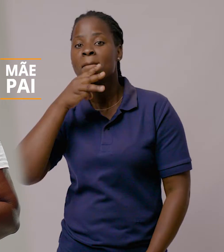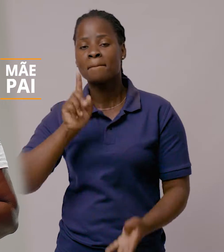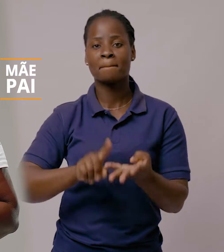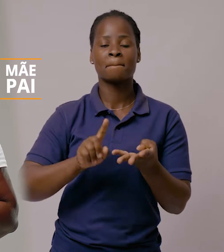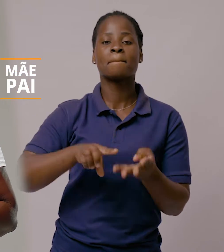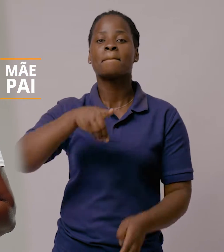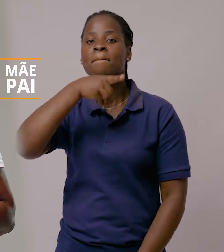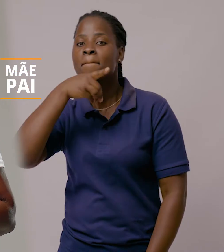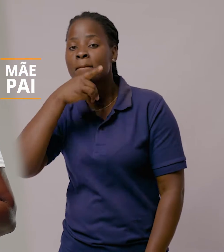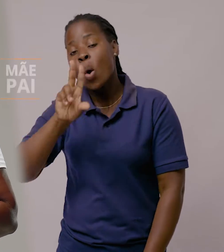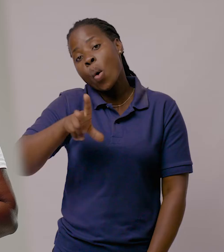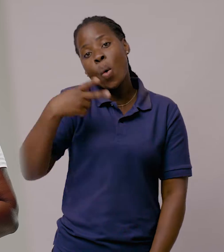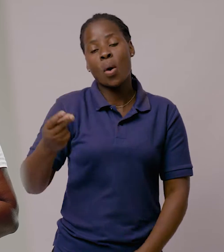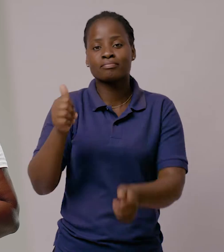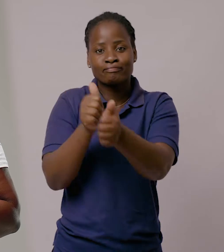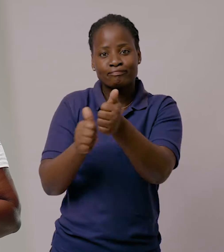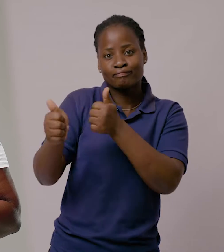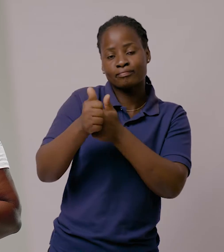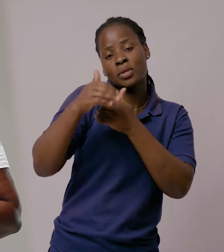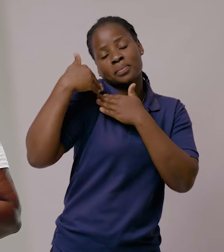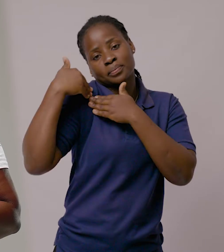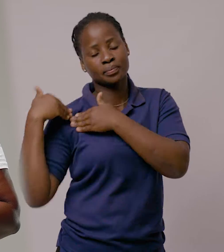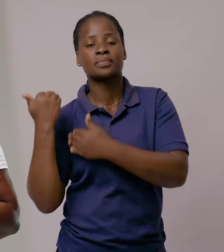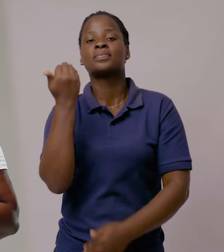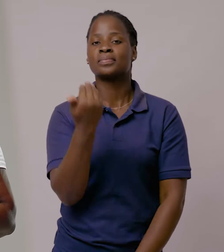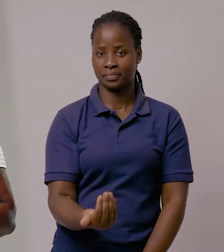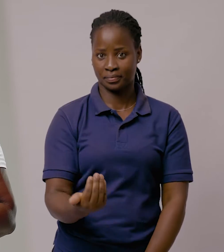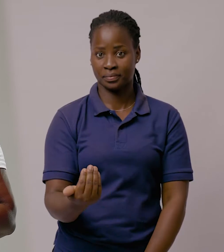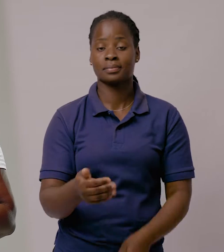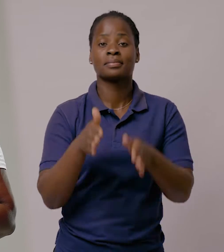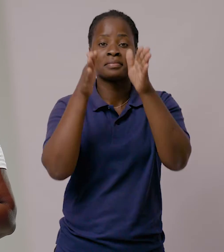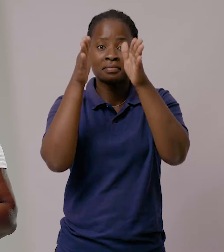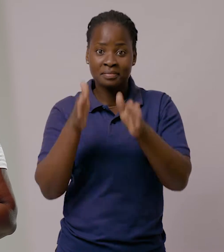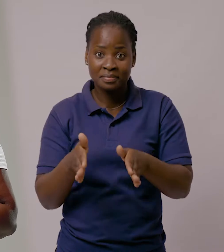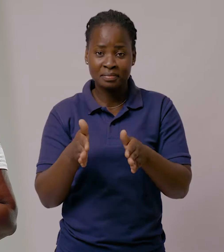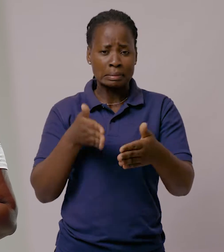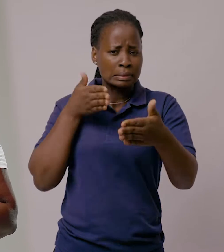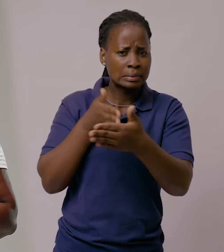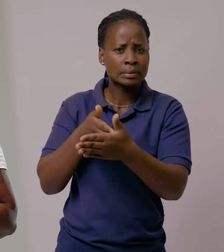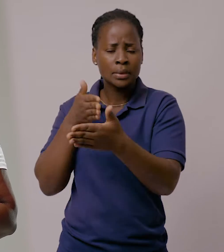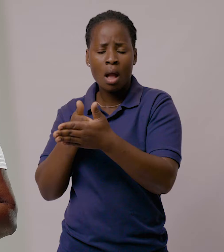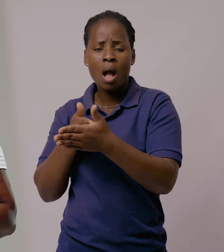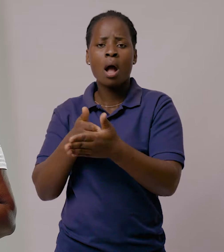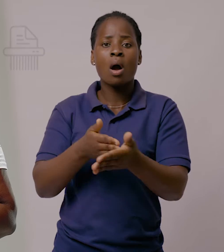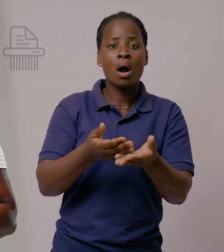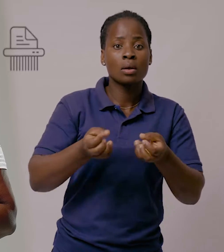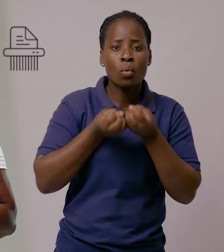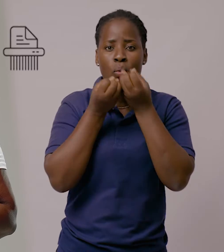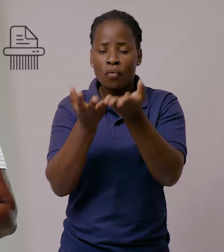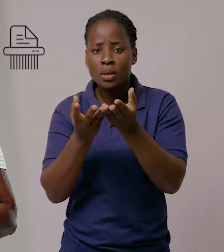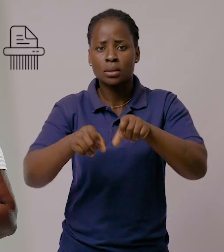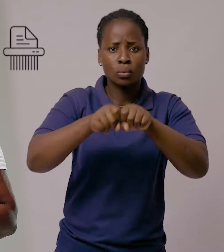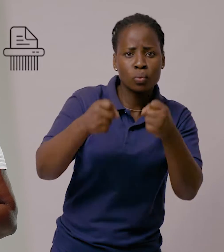do pai ou de outro representante legal da criança. A pessoa que dificultar a obtenção